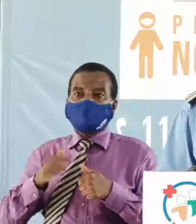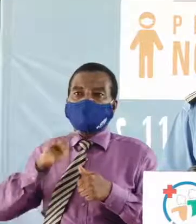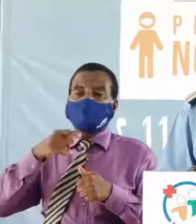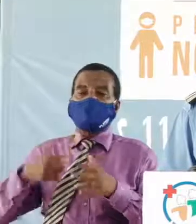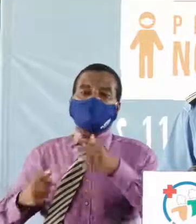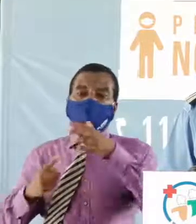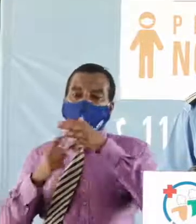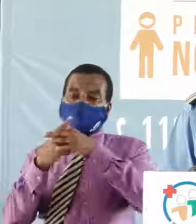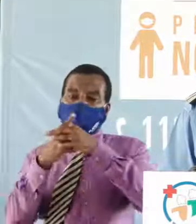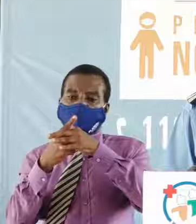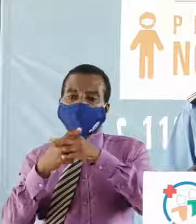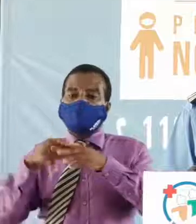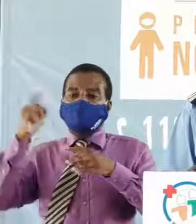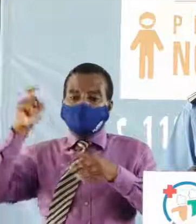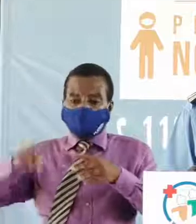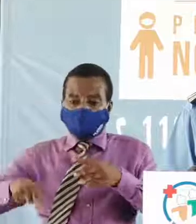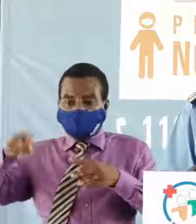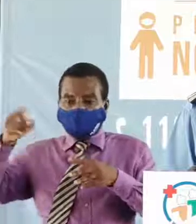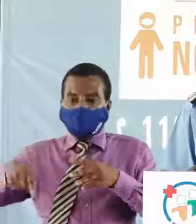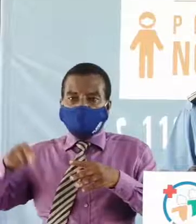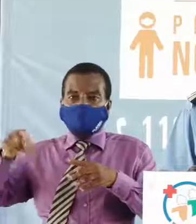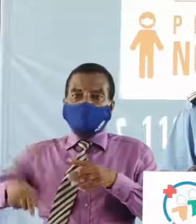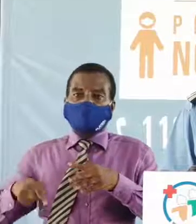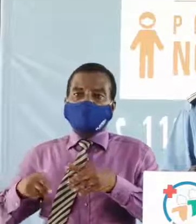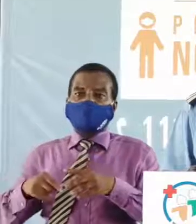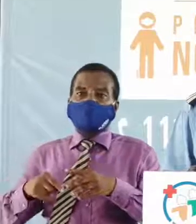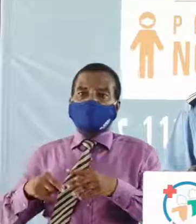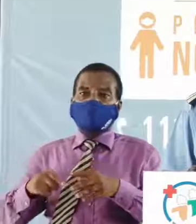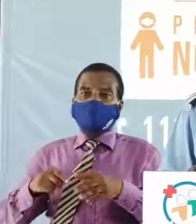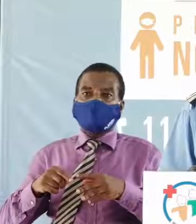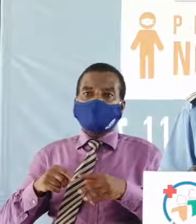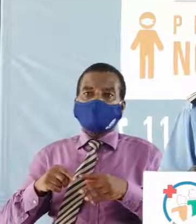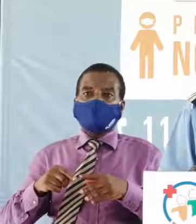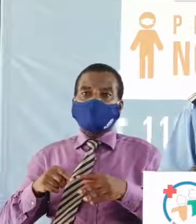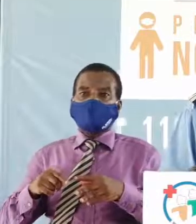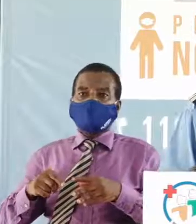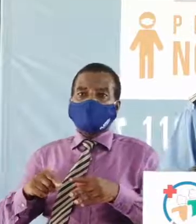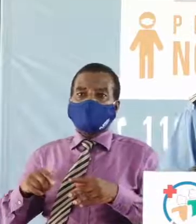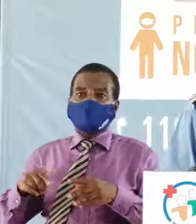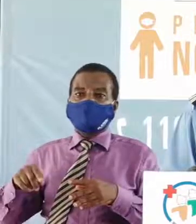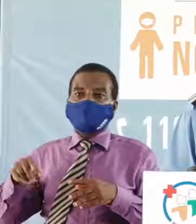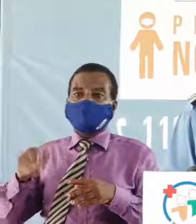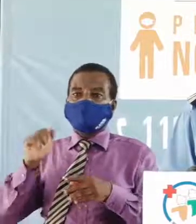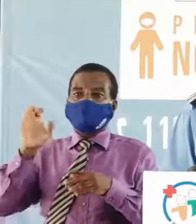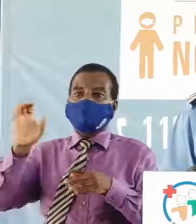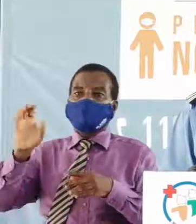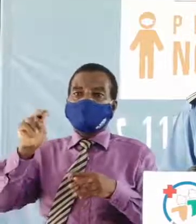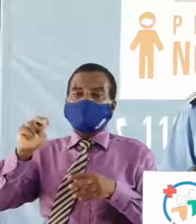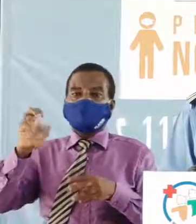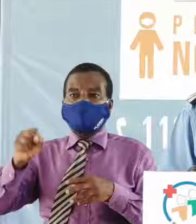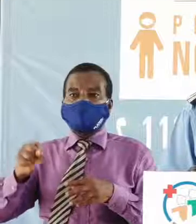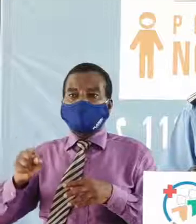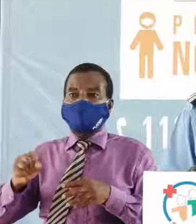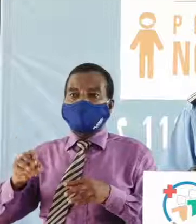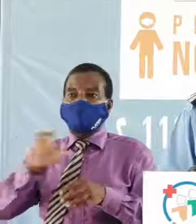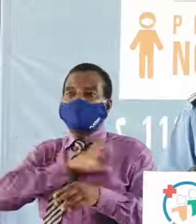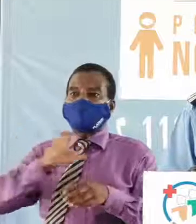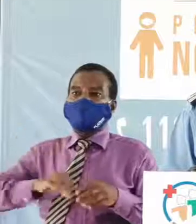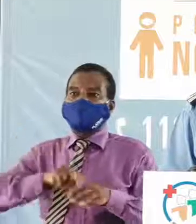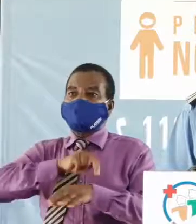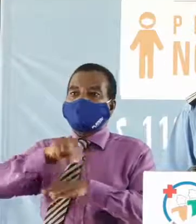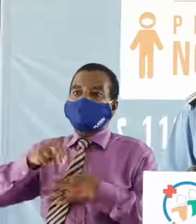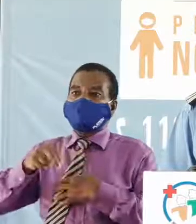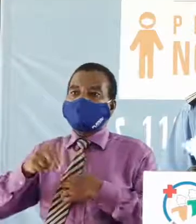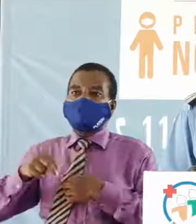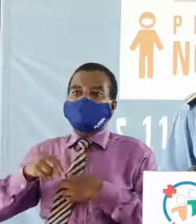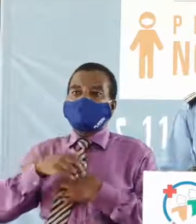il est apparu nécessaire au CNS, en tant que Conseil national de